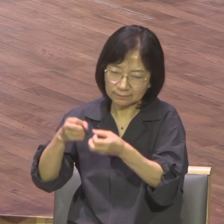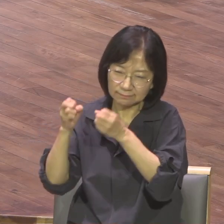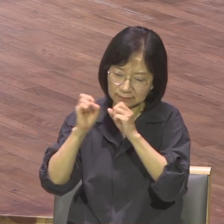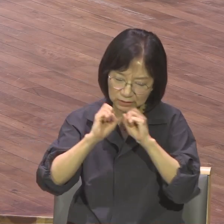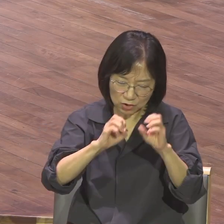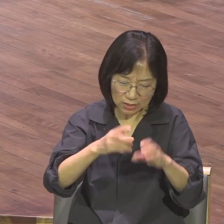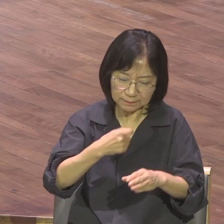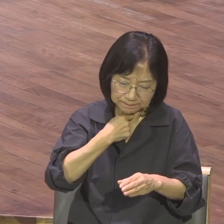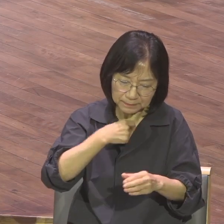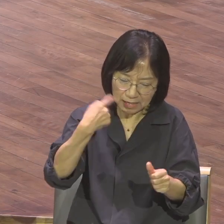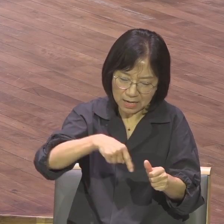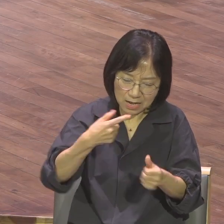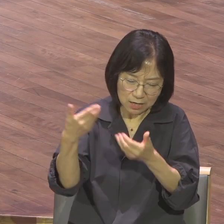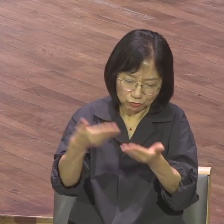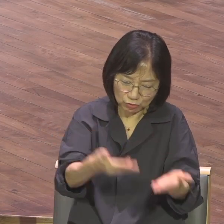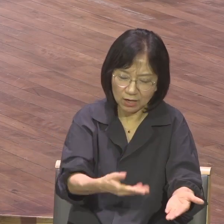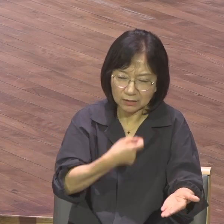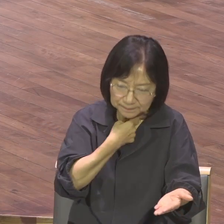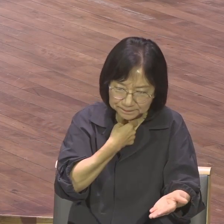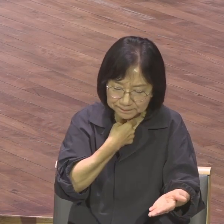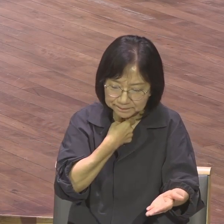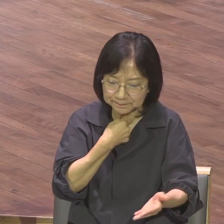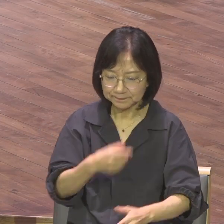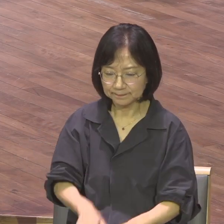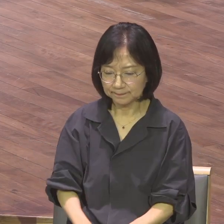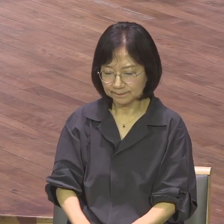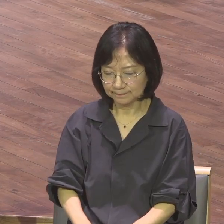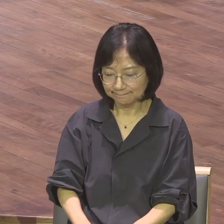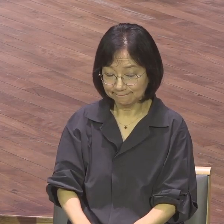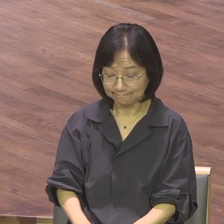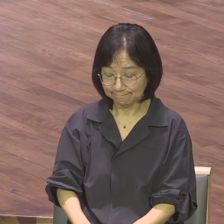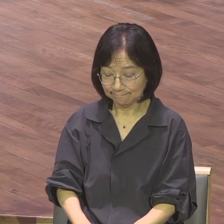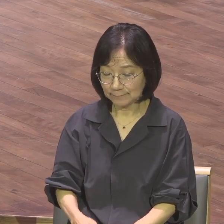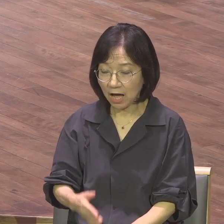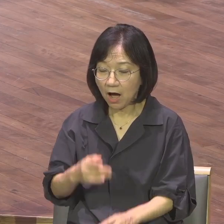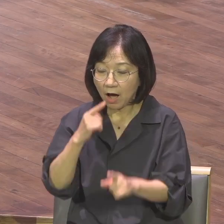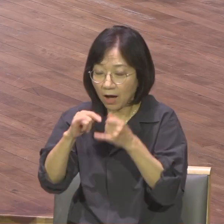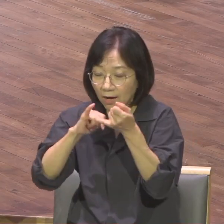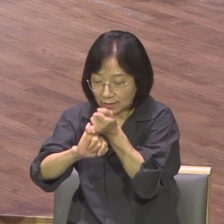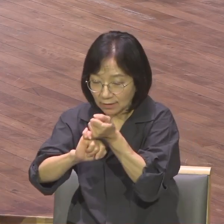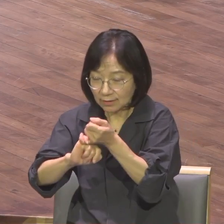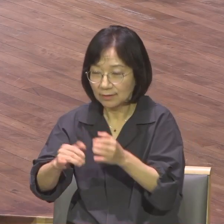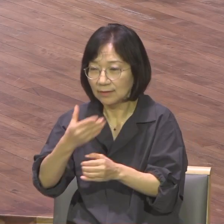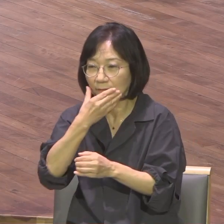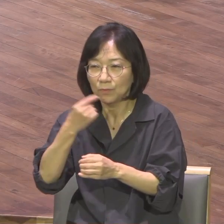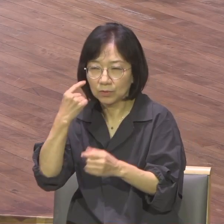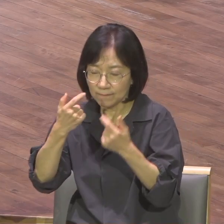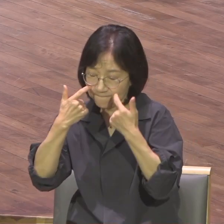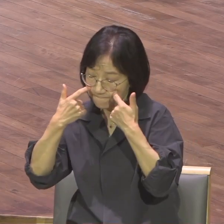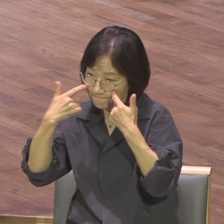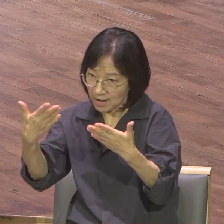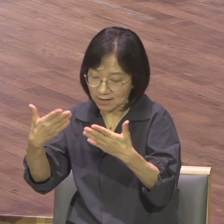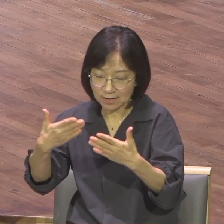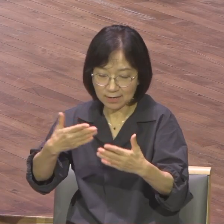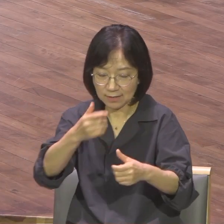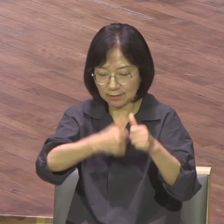후대에게 정확한 언약과 복음을 전달하고 심어주게 되면 주의의 능력을 장래의 모든 사람에게 전하게 된다